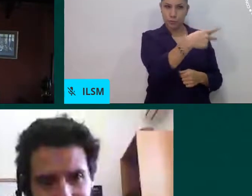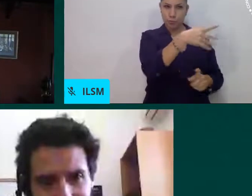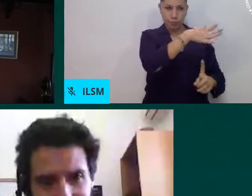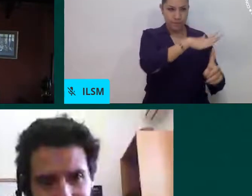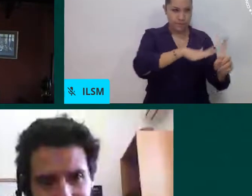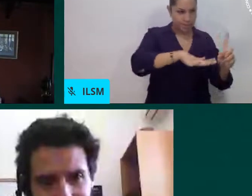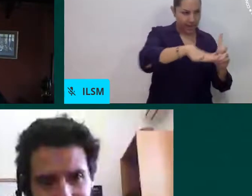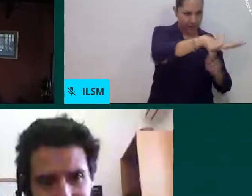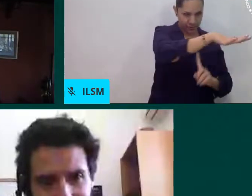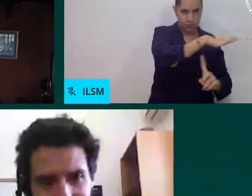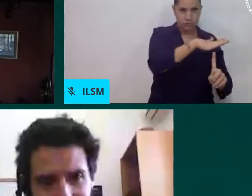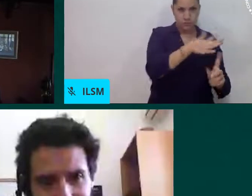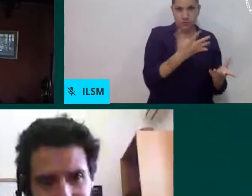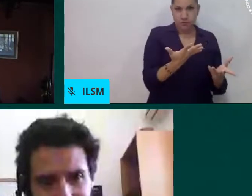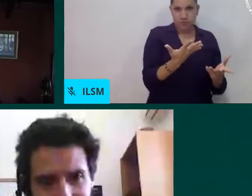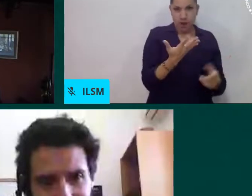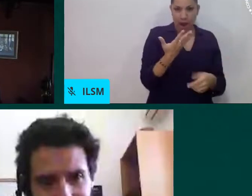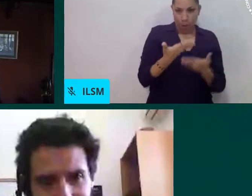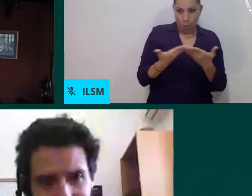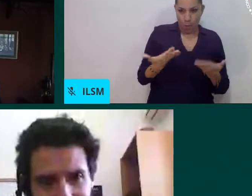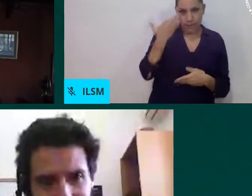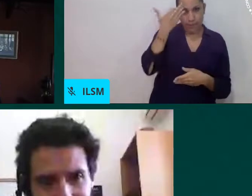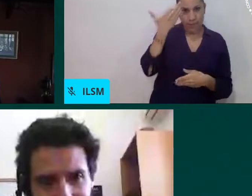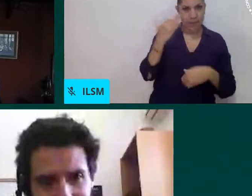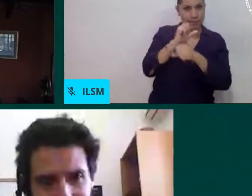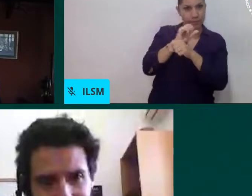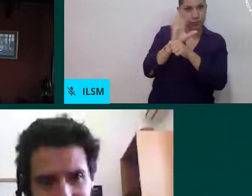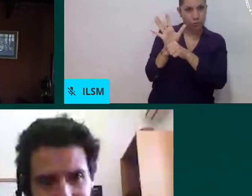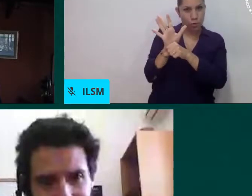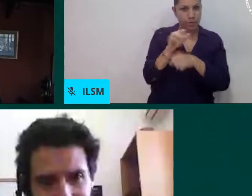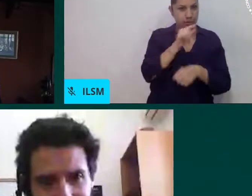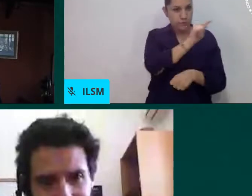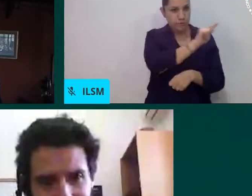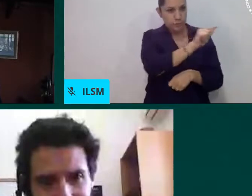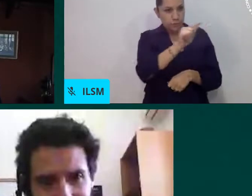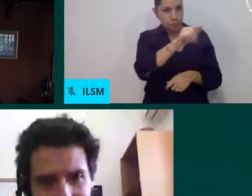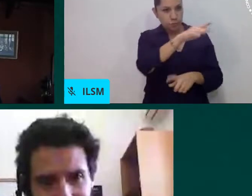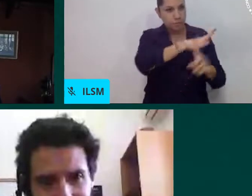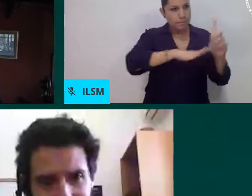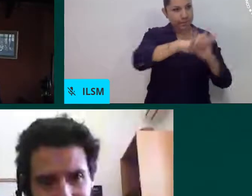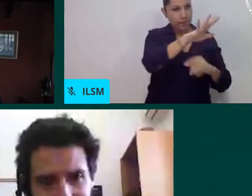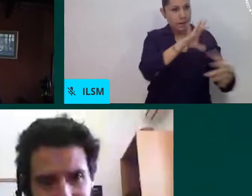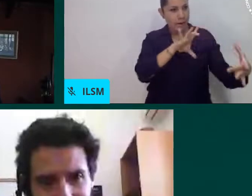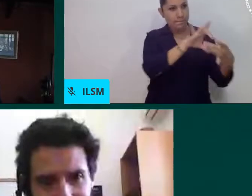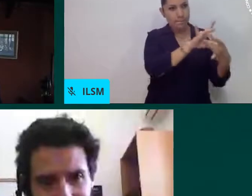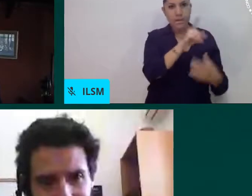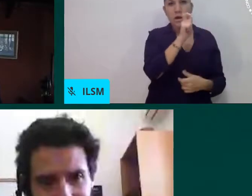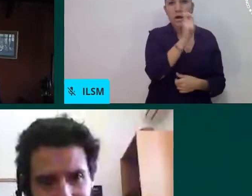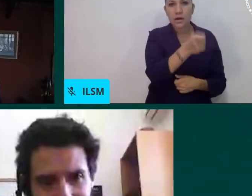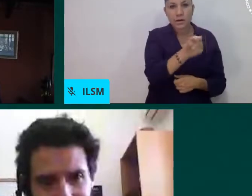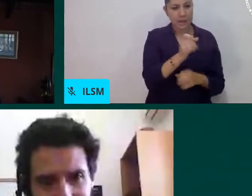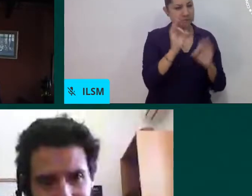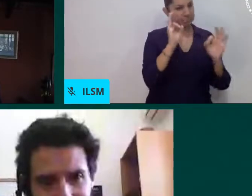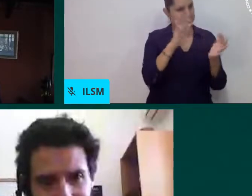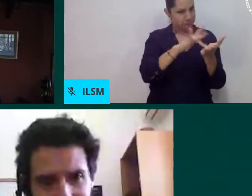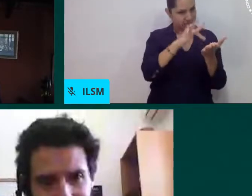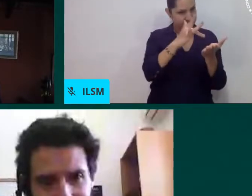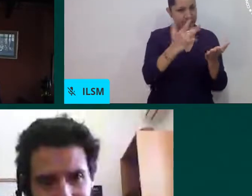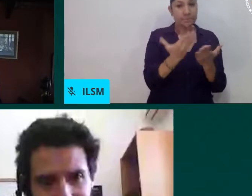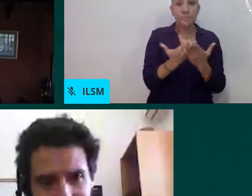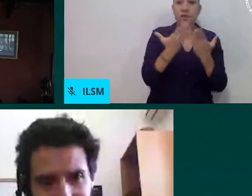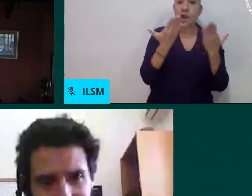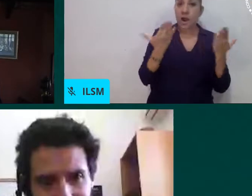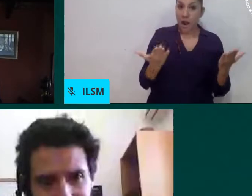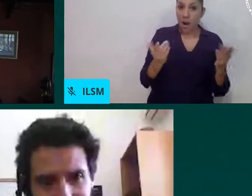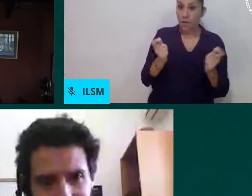identificado ustedes en Córdoba. Me gustaría ahora que pudiéramos conocer un poco más sobre la